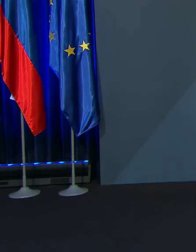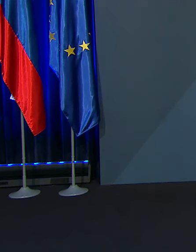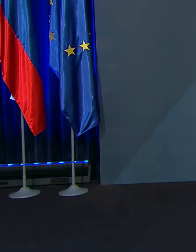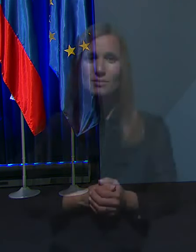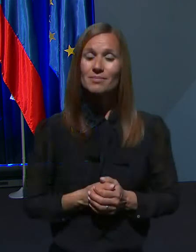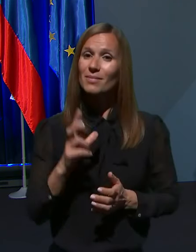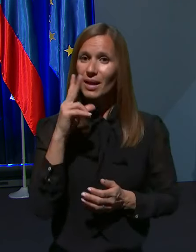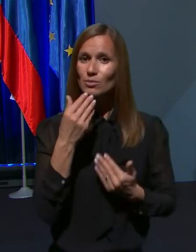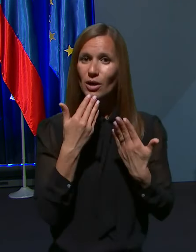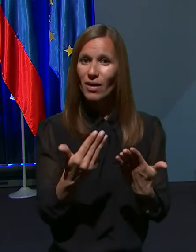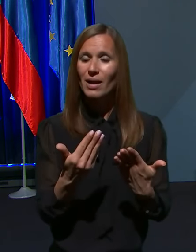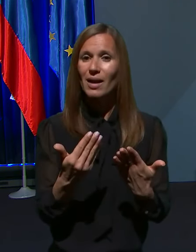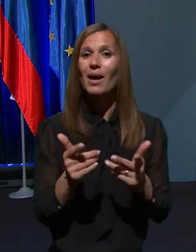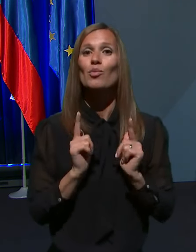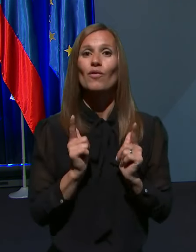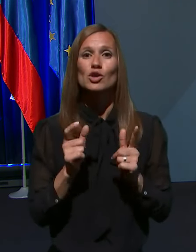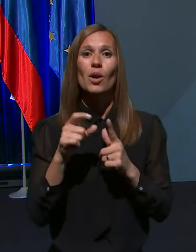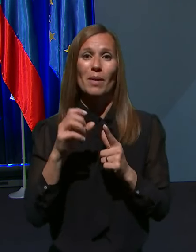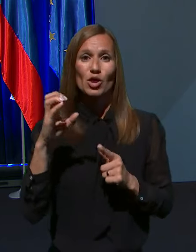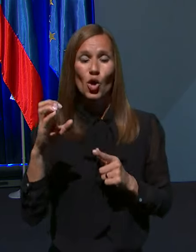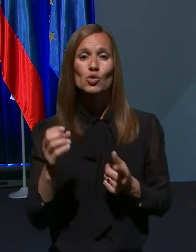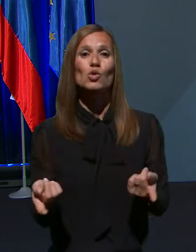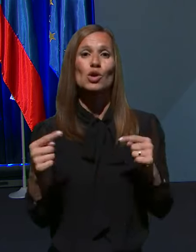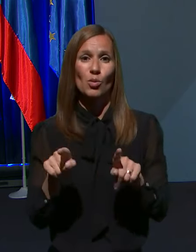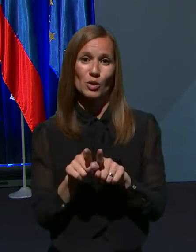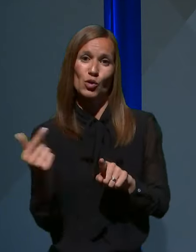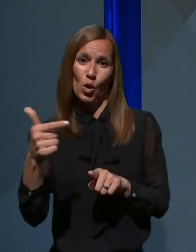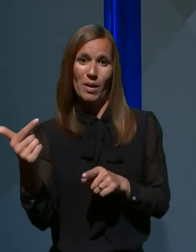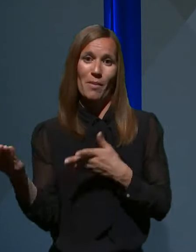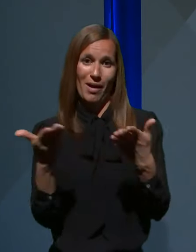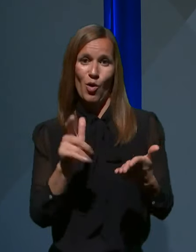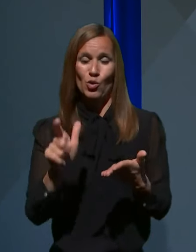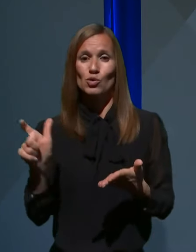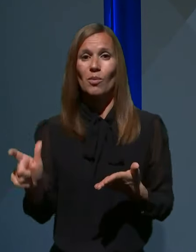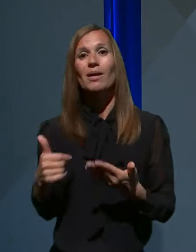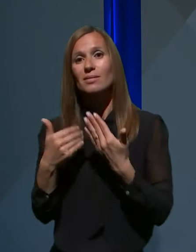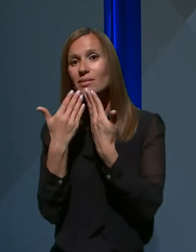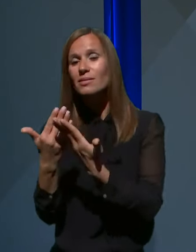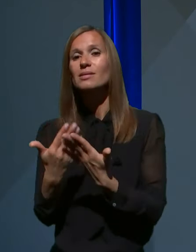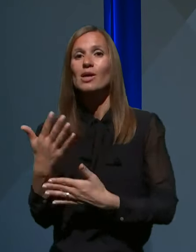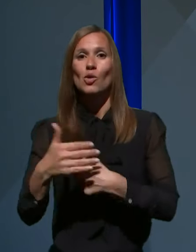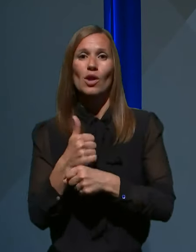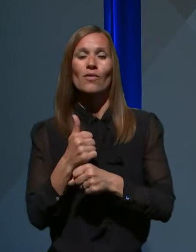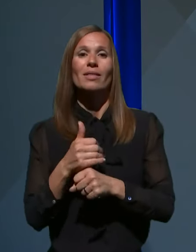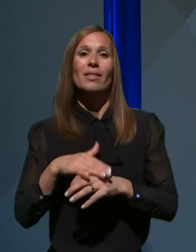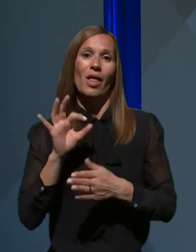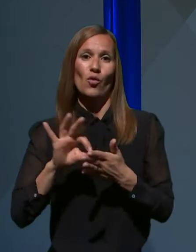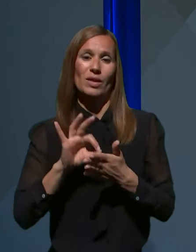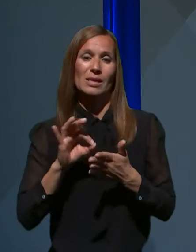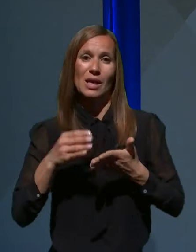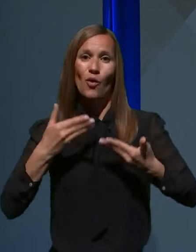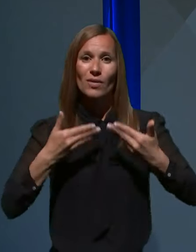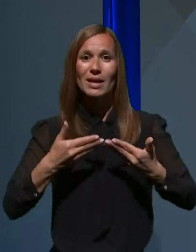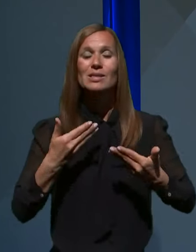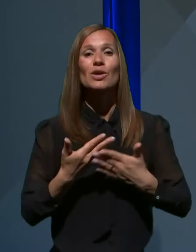Najlepša hvala, profesor Petrovcu oziroma obima gostoma. Se zahvaljujem za sodelovanje na nominarski konferenci in